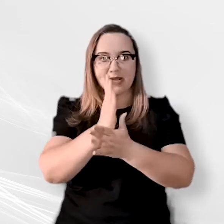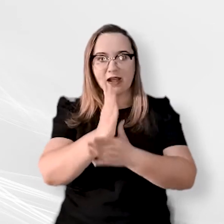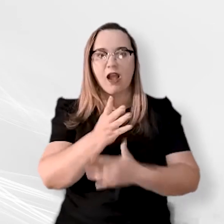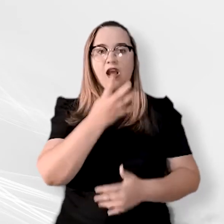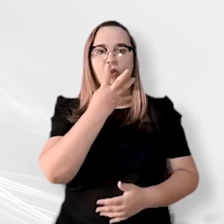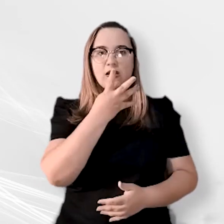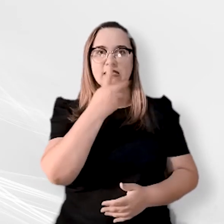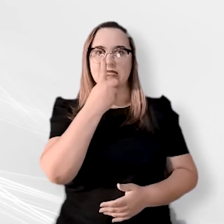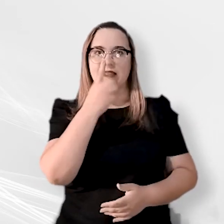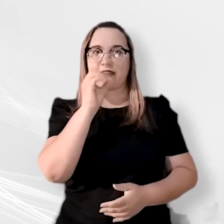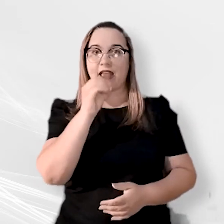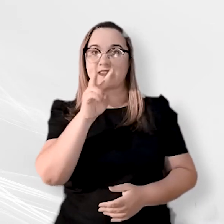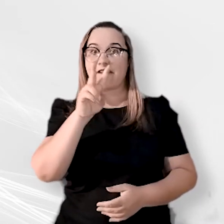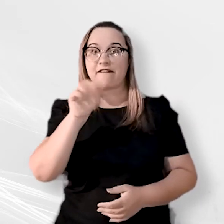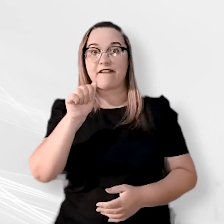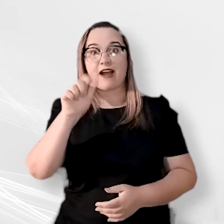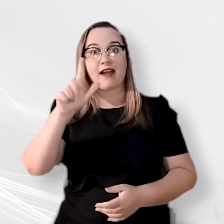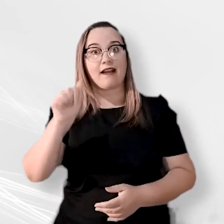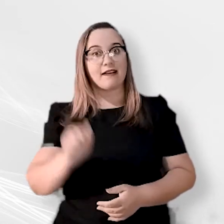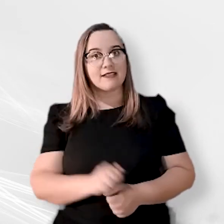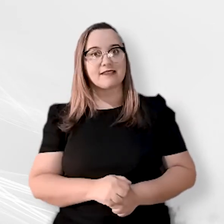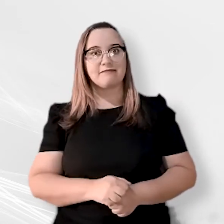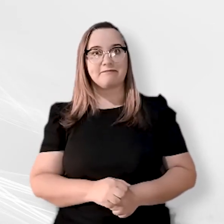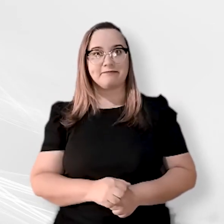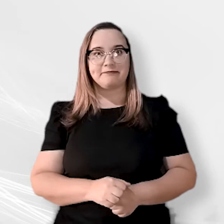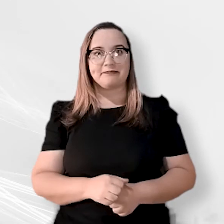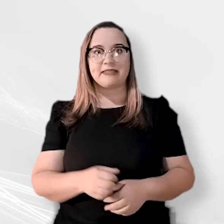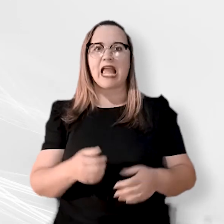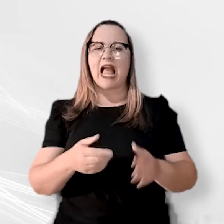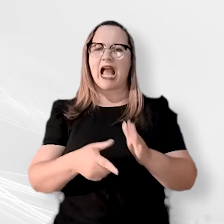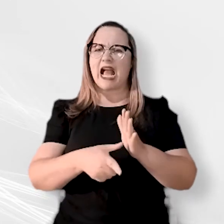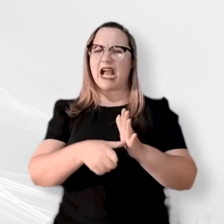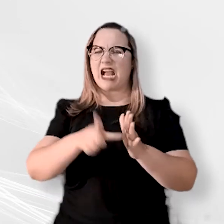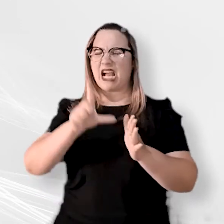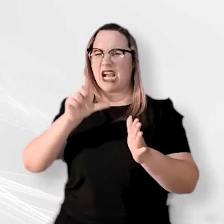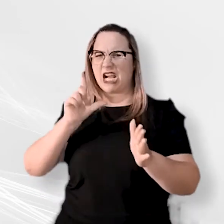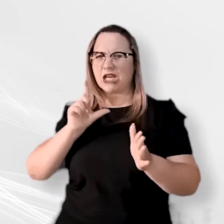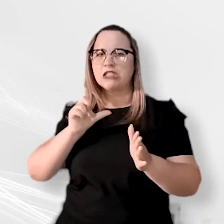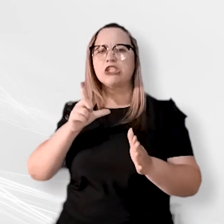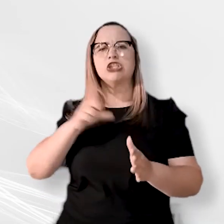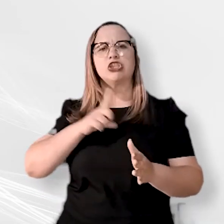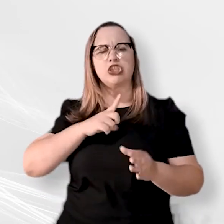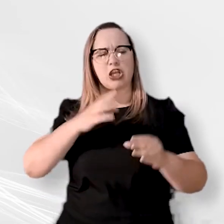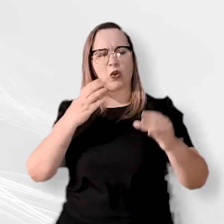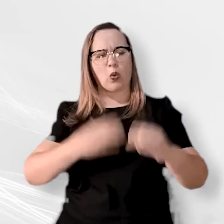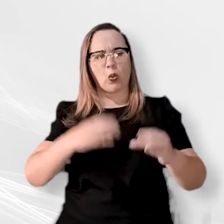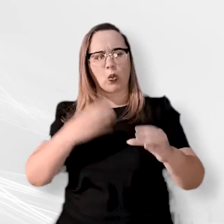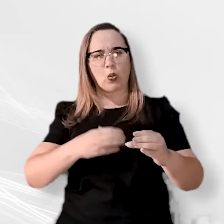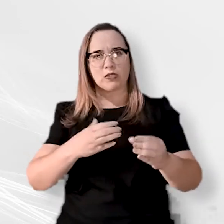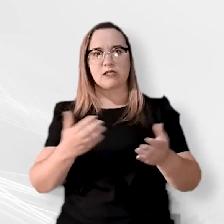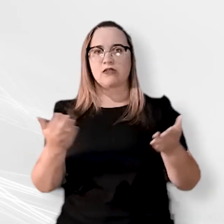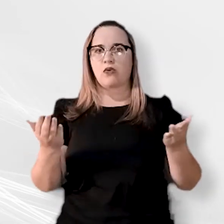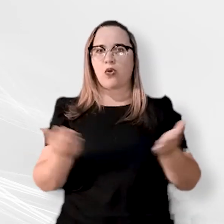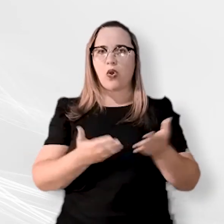reserva. Ao contrário de concursos realizados em anos anteriores, dessa vez o processo seletivo tem algumas